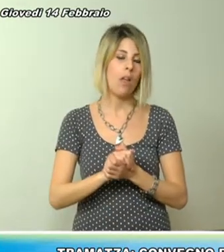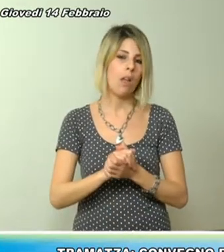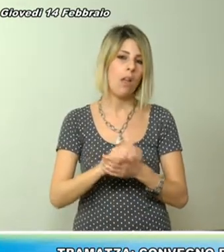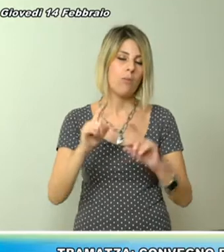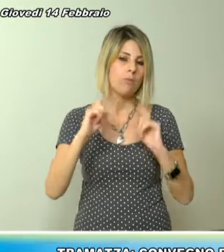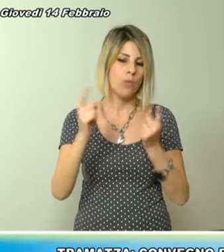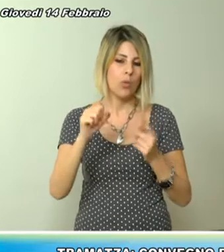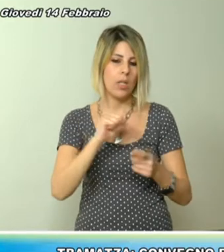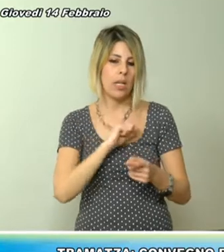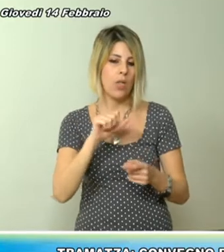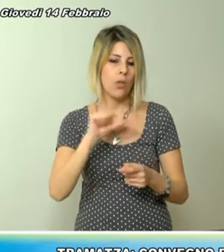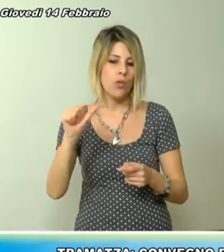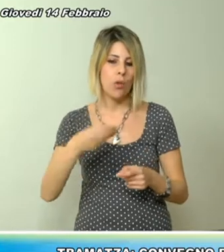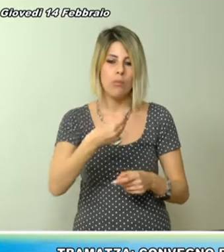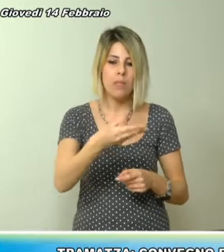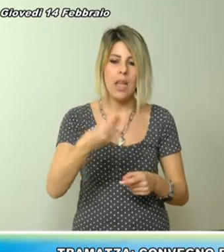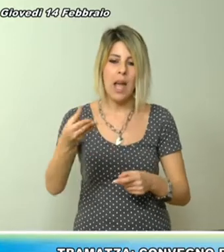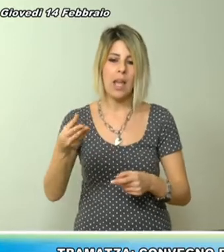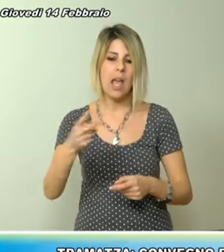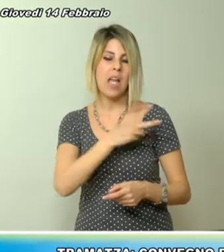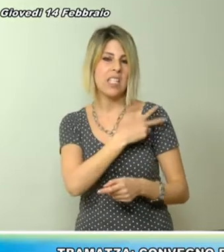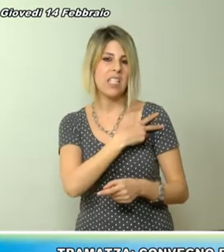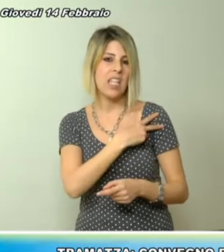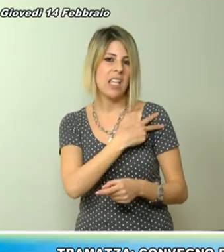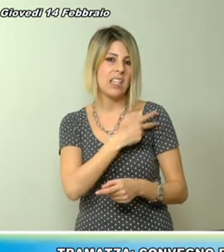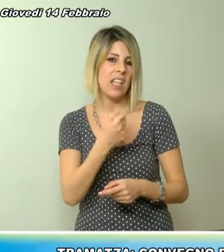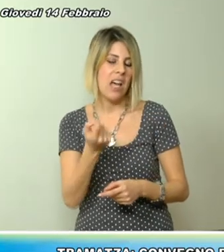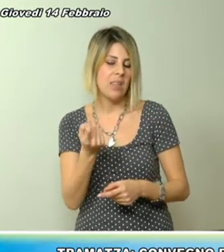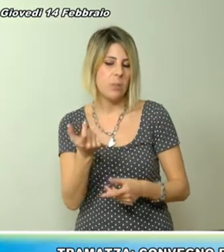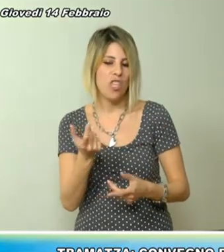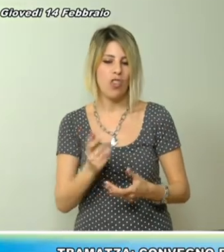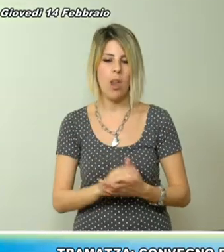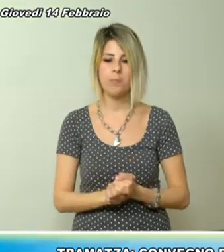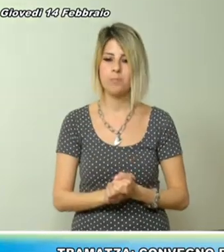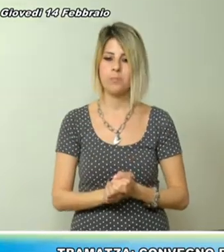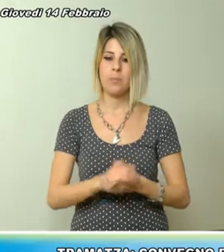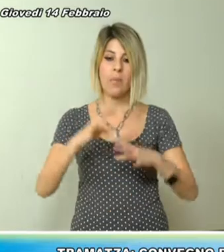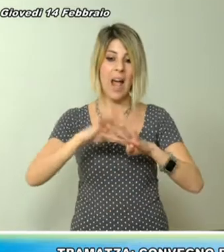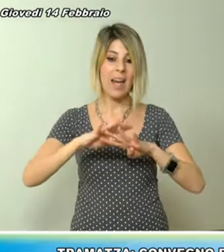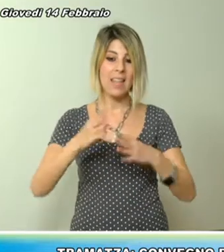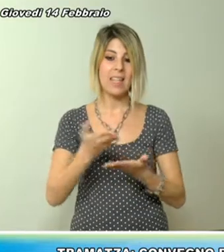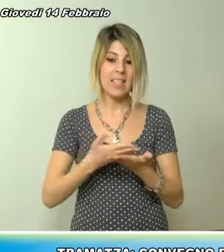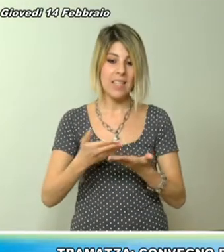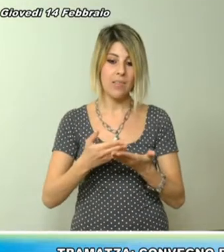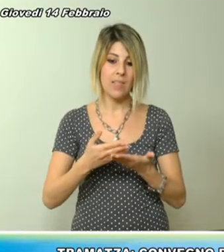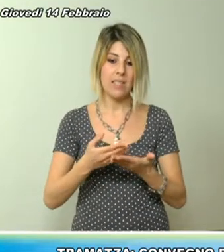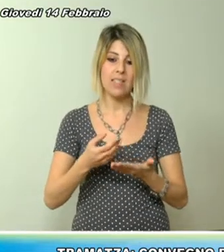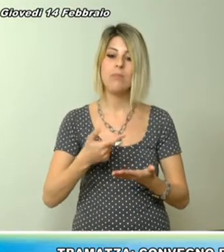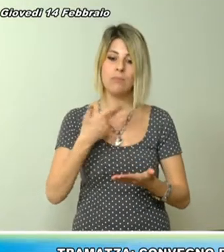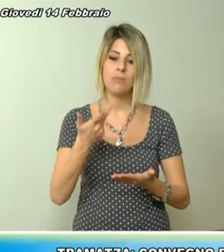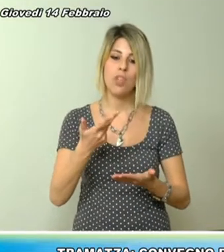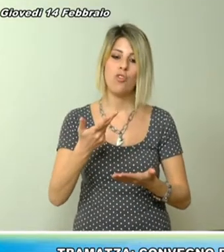Un convegno che ha dunque messo l'accento sull'importanza dell'operato dei plus in Sardegna troppo spesso